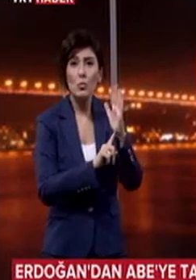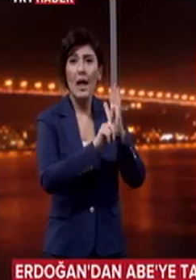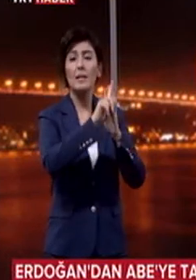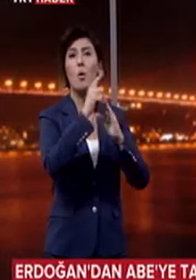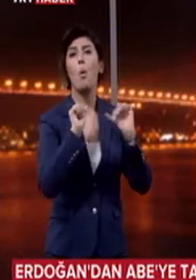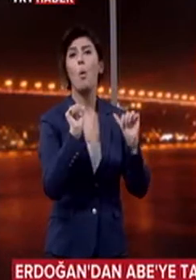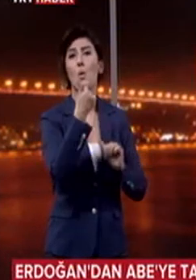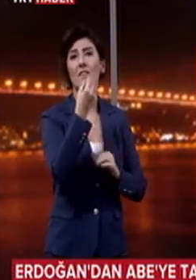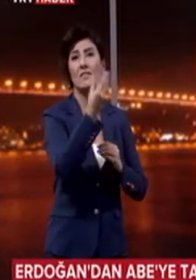değindiği öğrenildi.